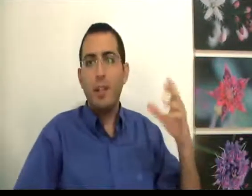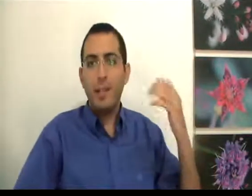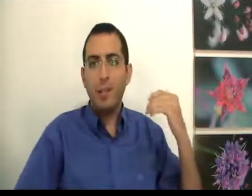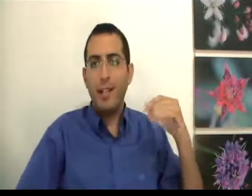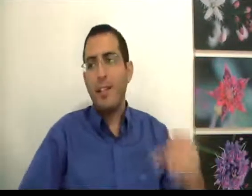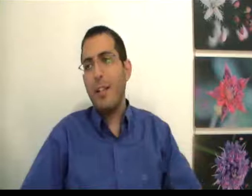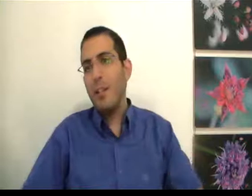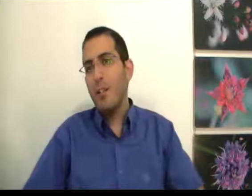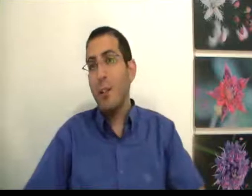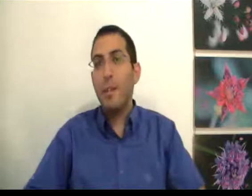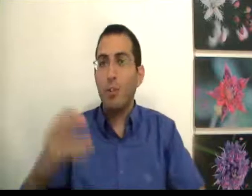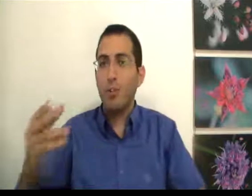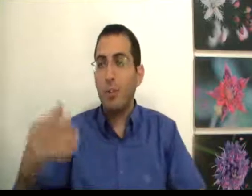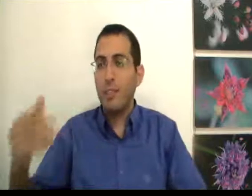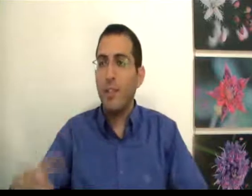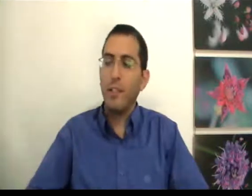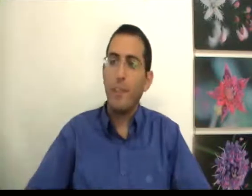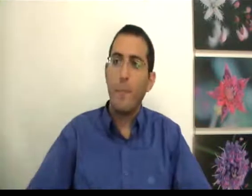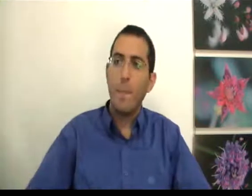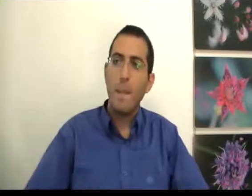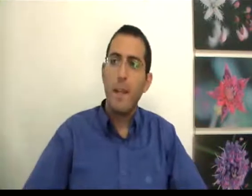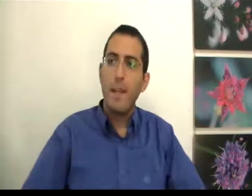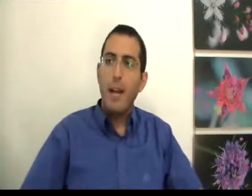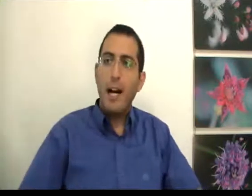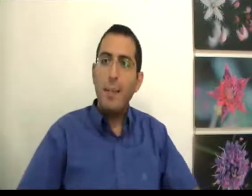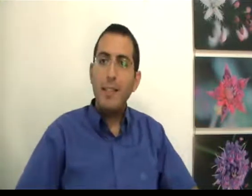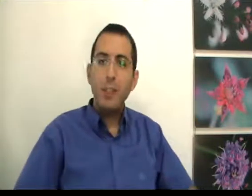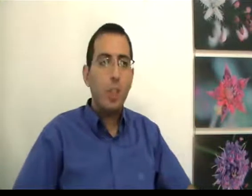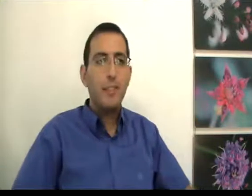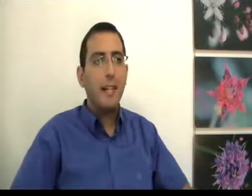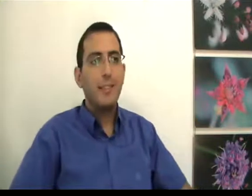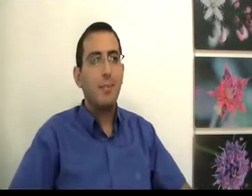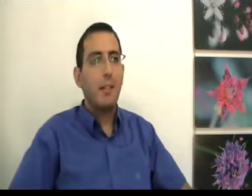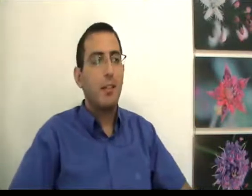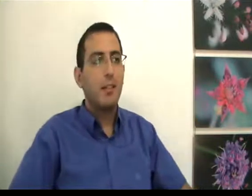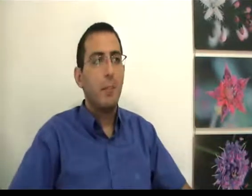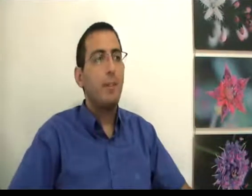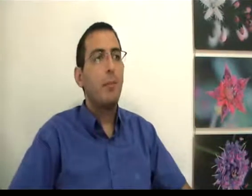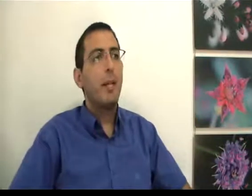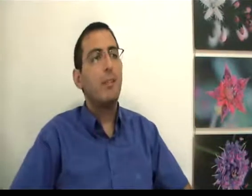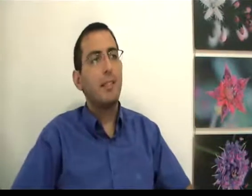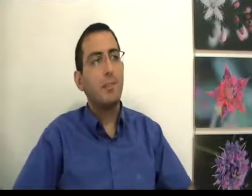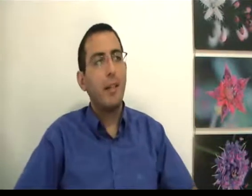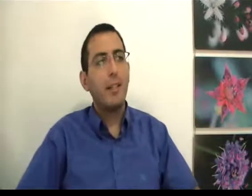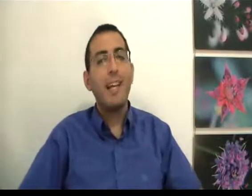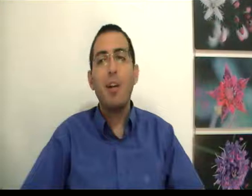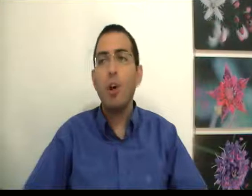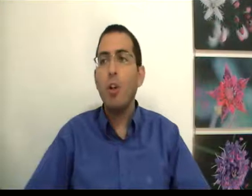אמת יותר קטנה או אמת נוספת האמת היא שלא צריך זמן מה זאת אומרת לא צריך זמן? כי הכל